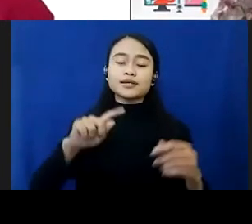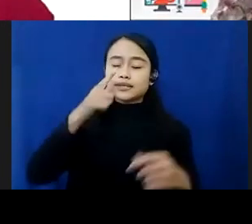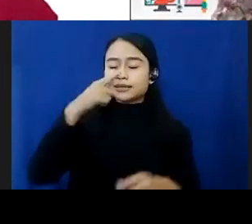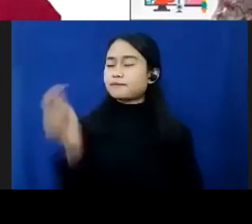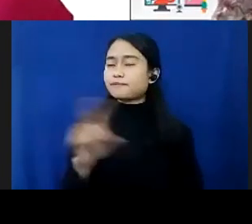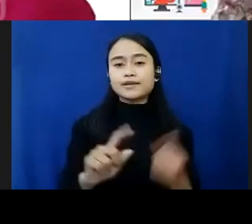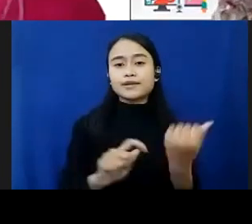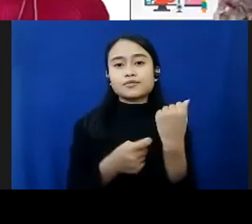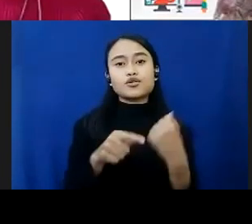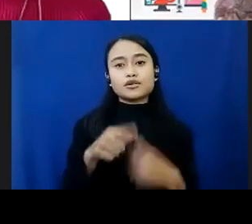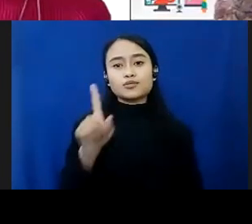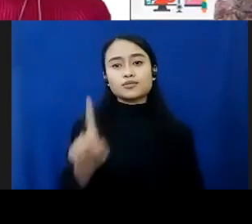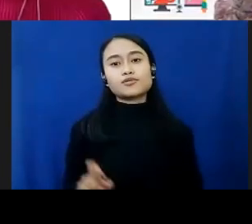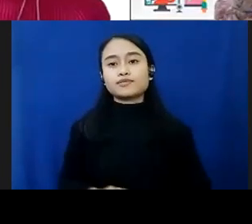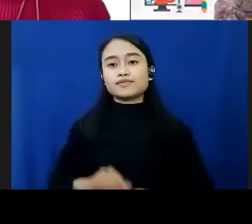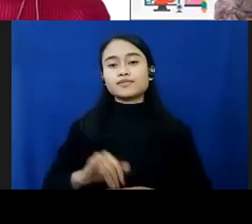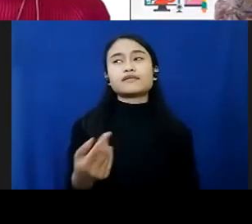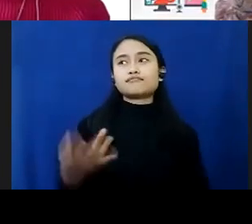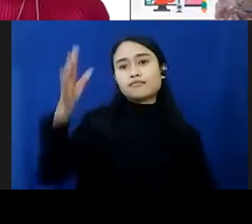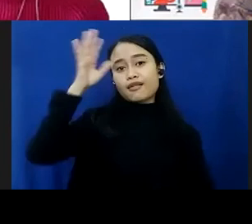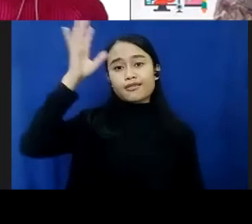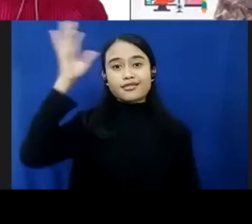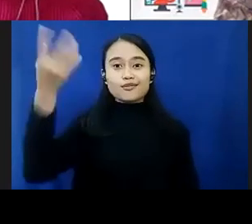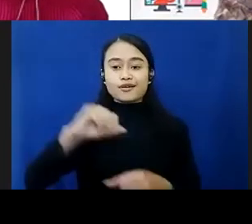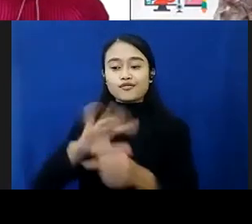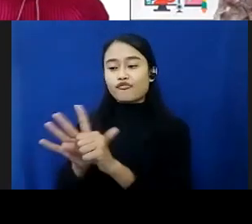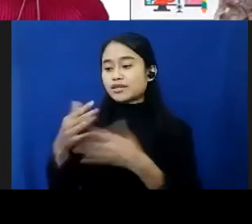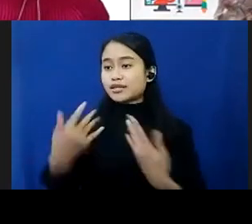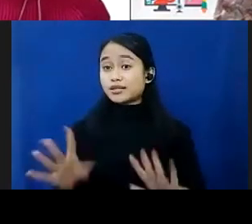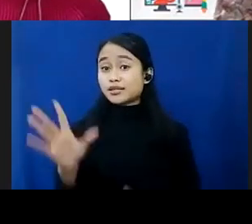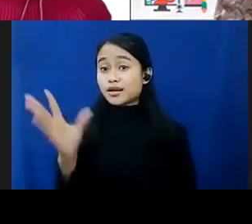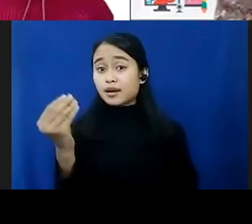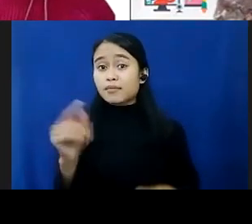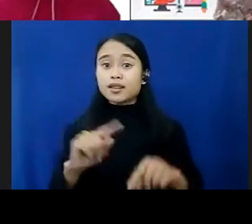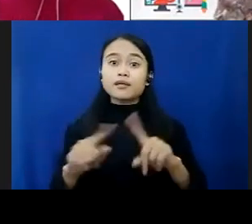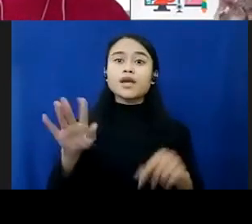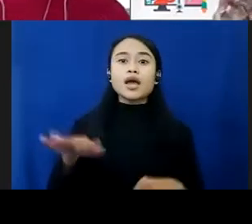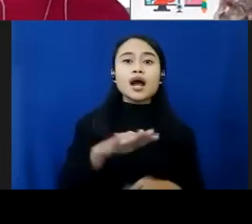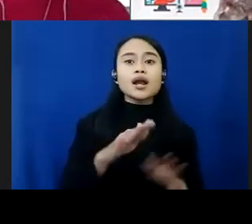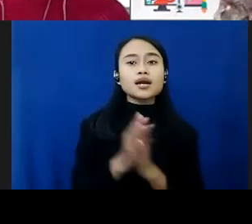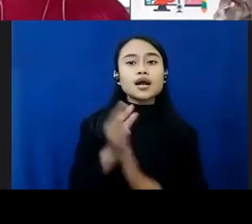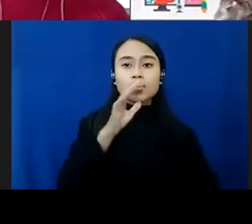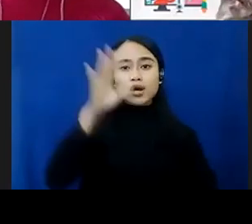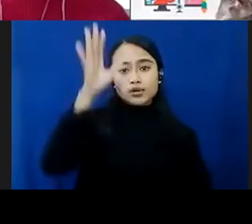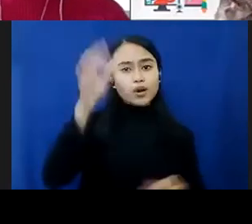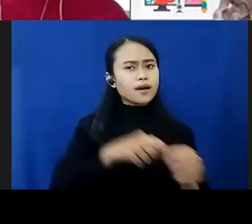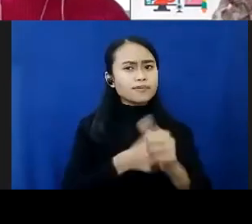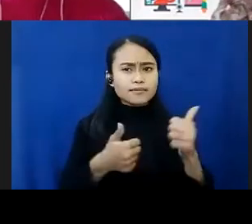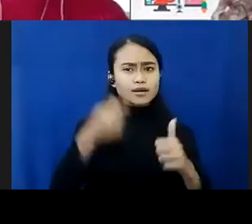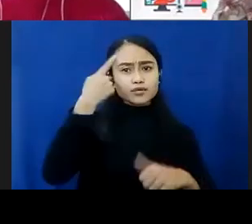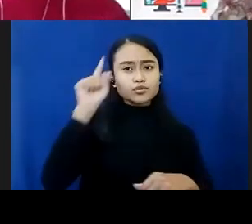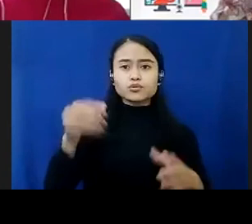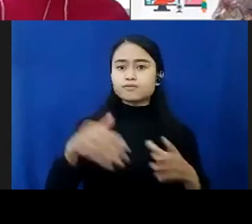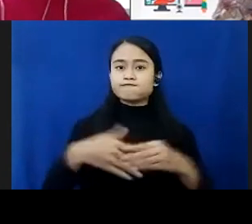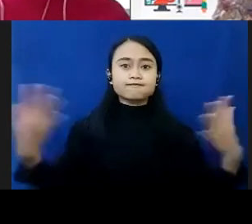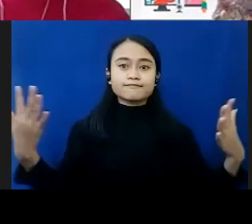maka tidak jelas kapan pandemi ini selesai, anak-anak dan orang tua aman untuk melepas anak-anaknya ketika